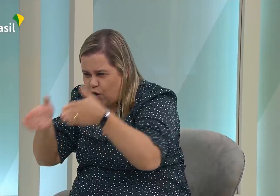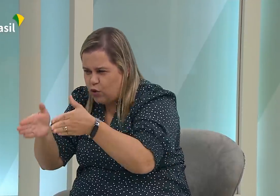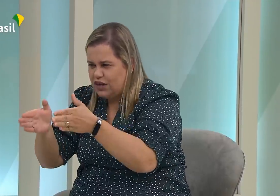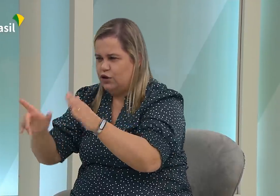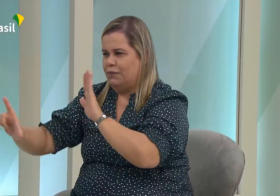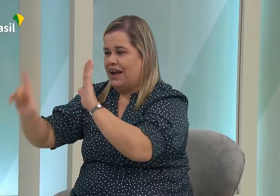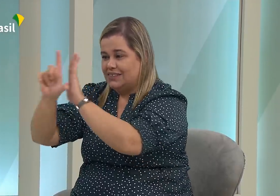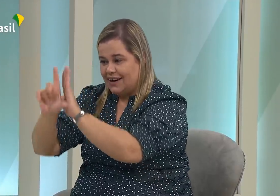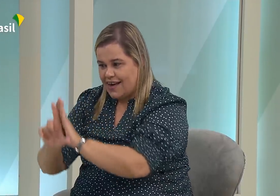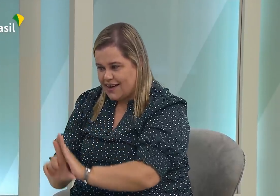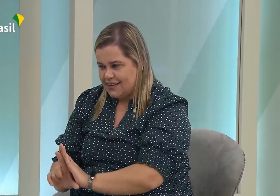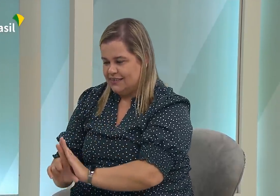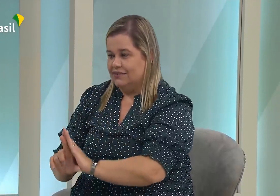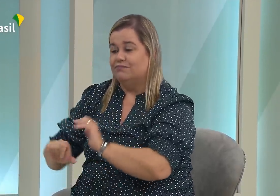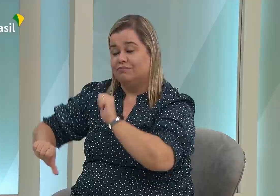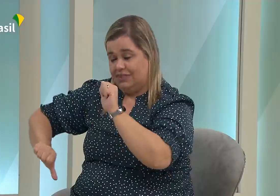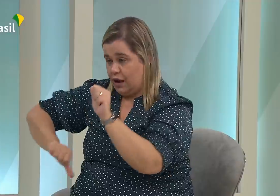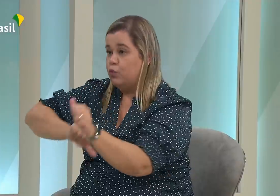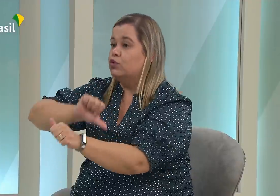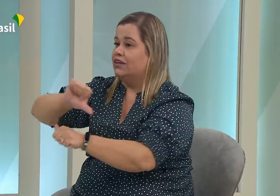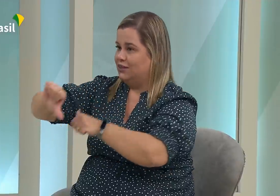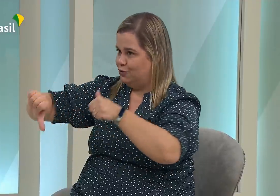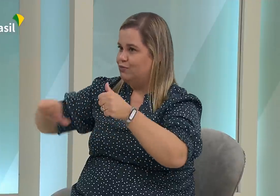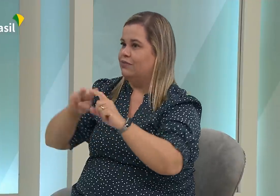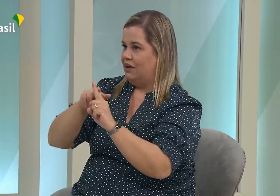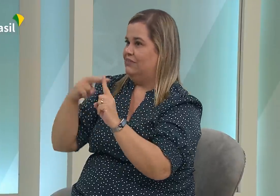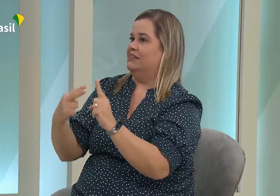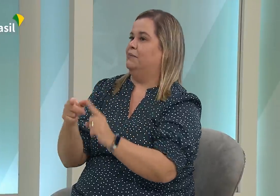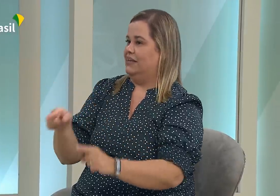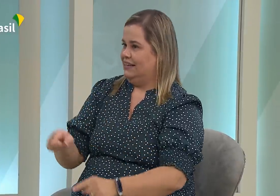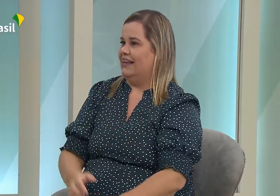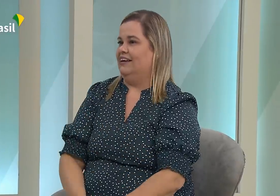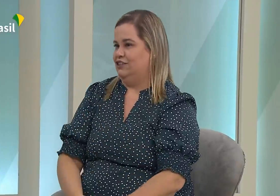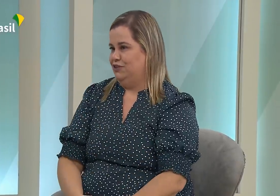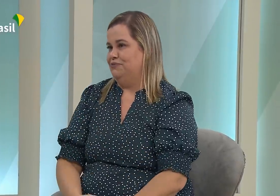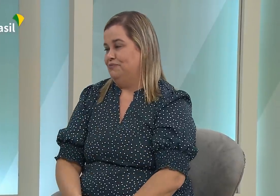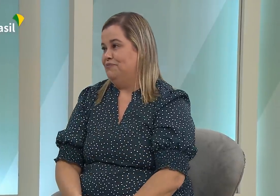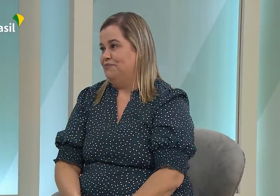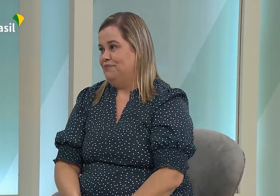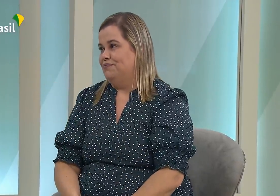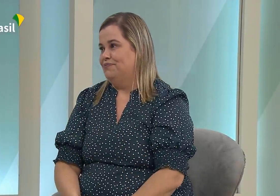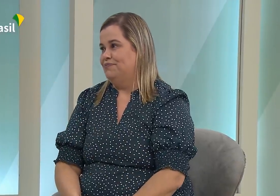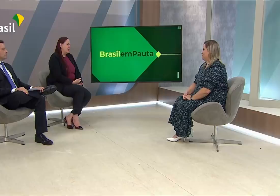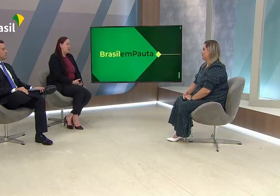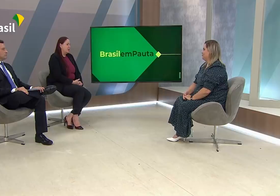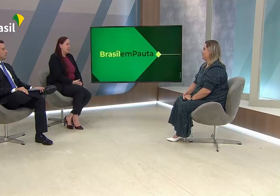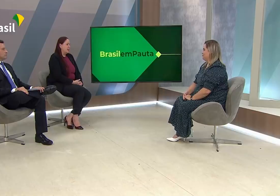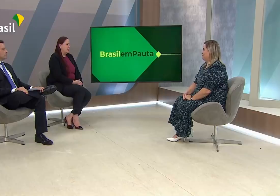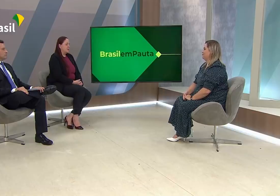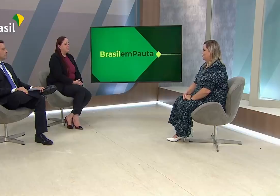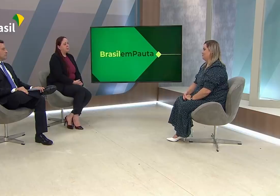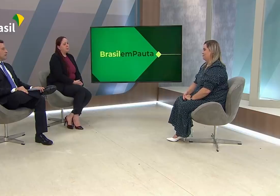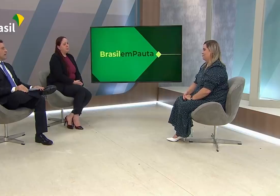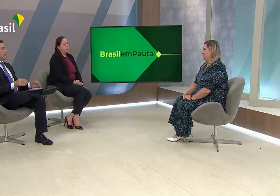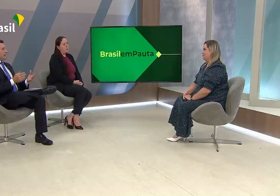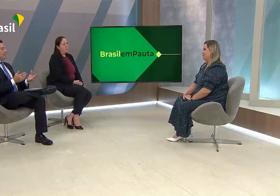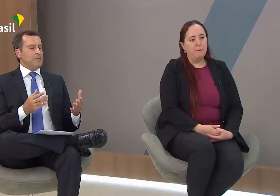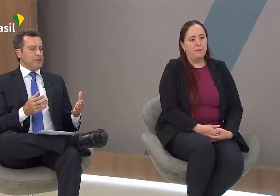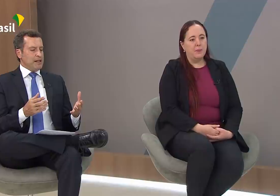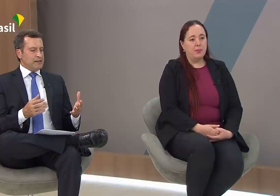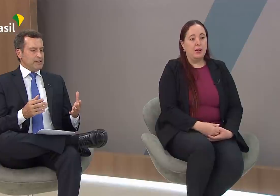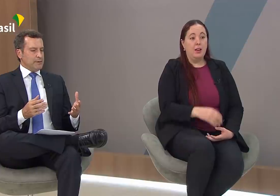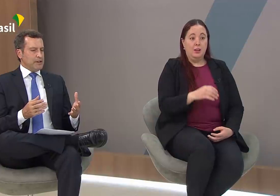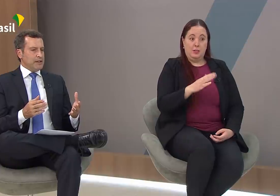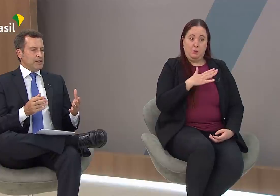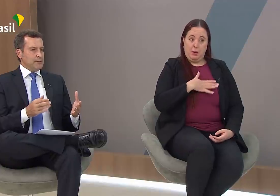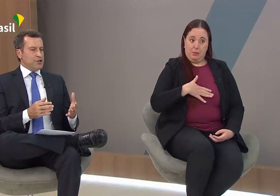visibilidade melhore e aumente bastante. E isso vai melhorando e mudando a visão da sociedade. Além